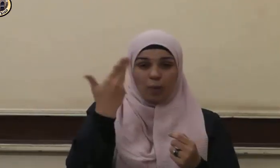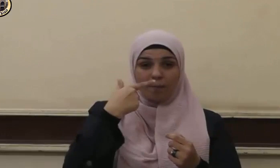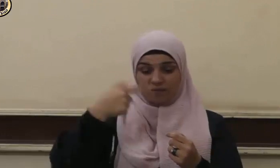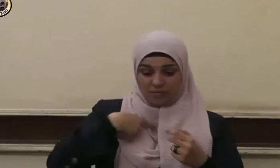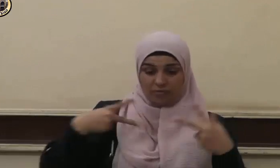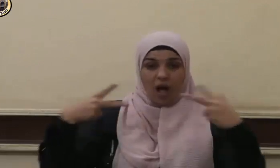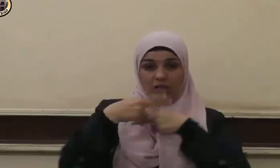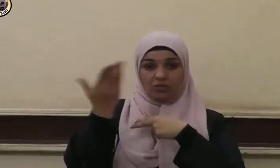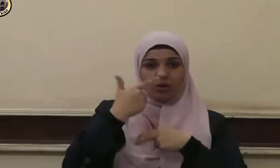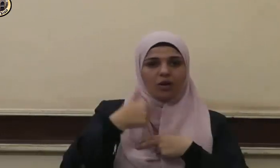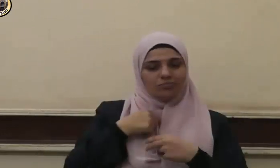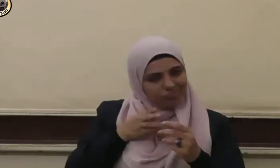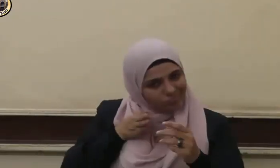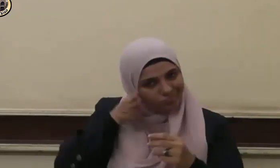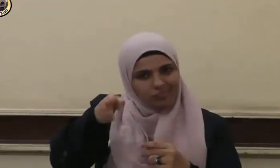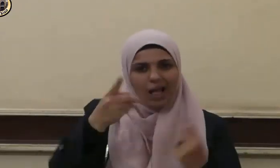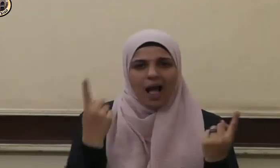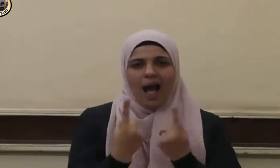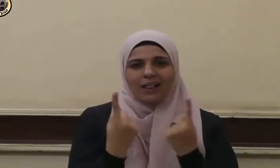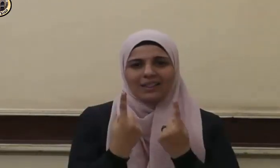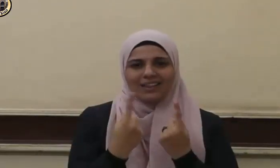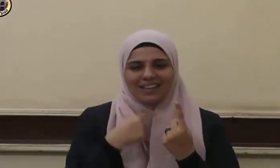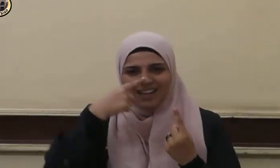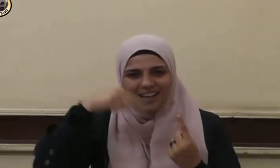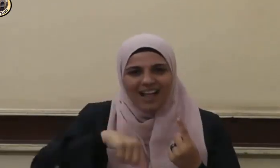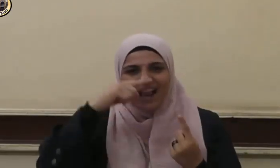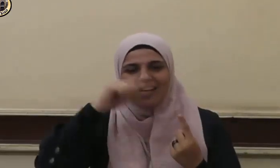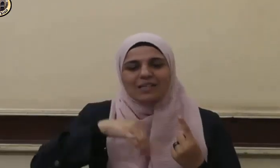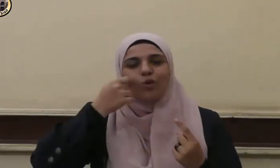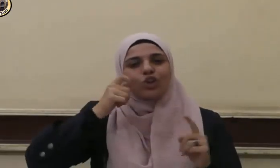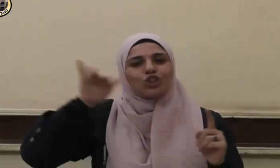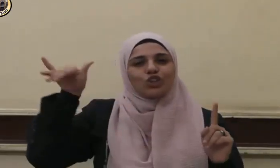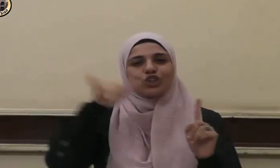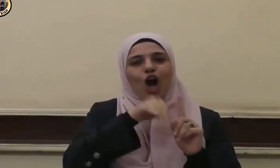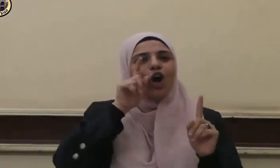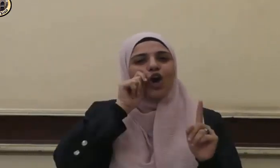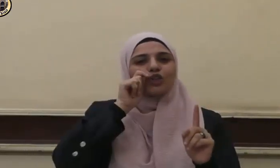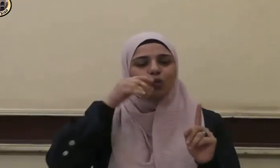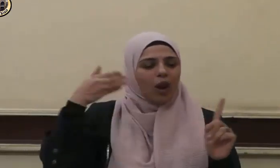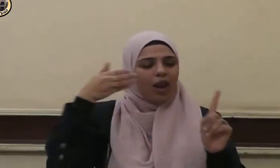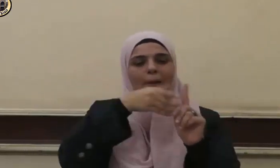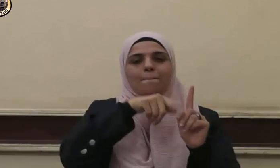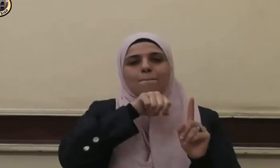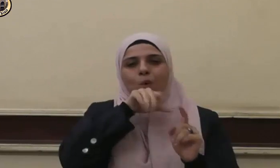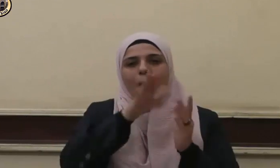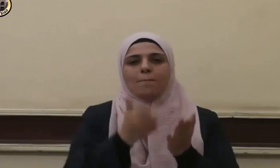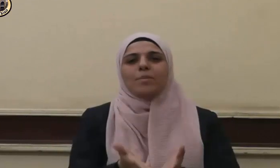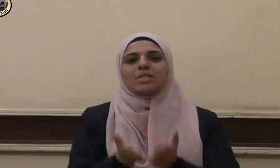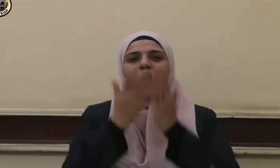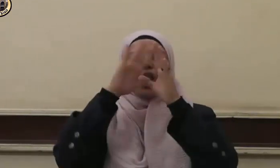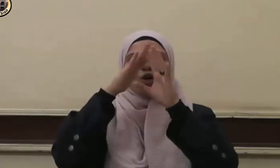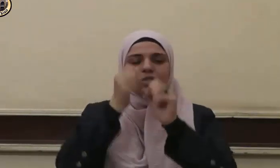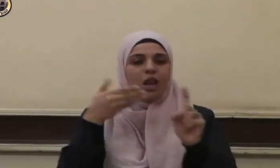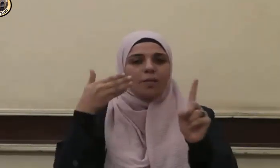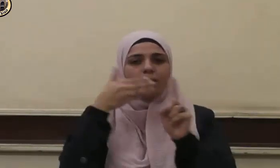قطعت رحمه وصلها وجاء رجل إلى رسول الله صلى الله عليه وسلم